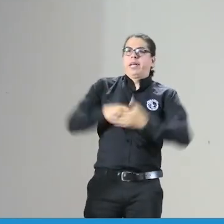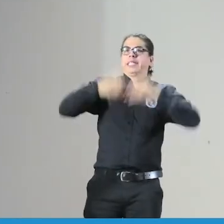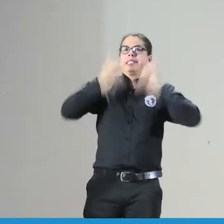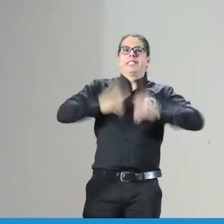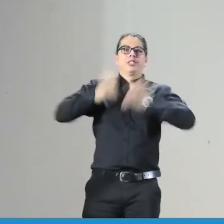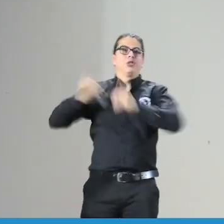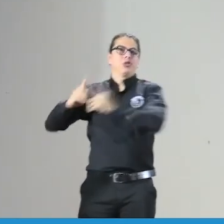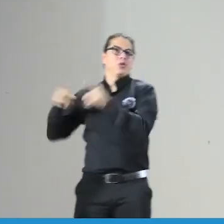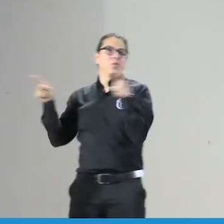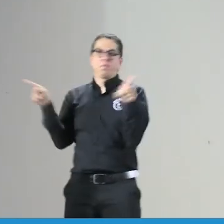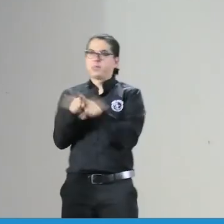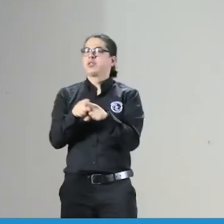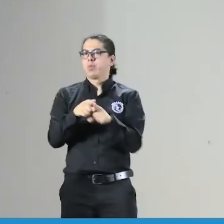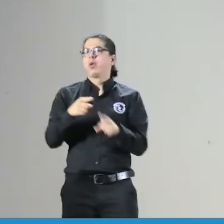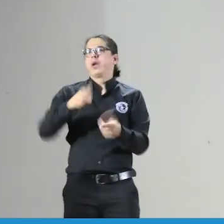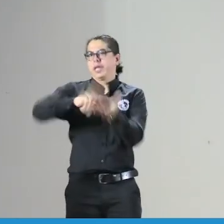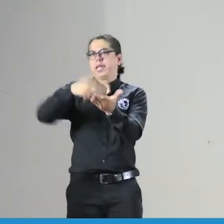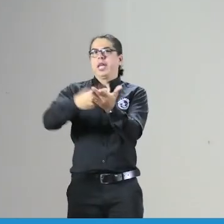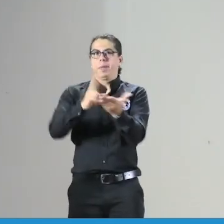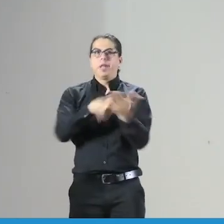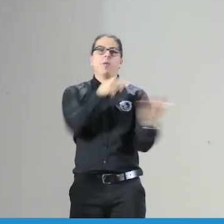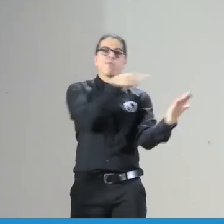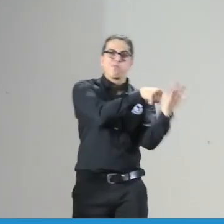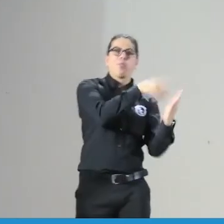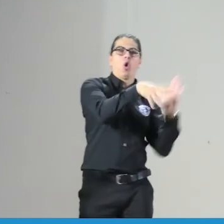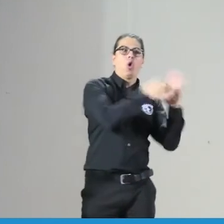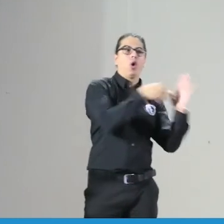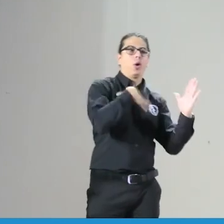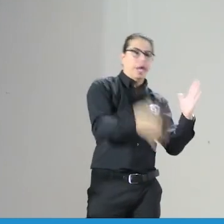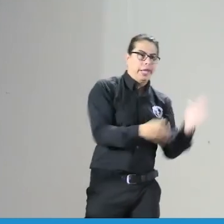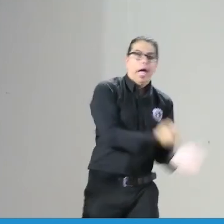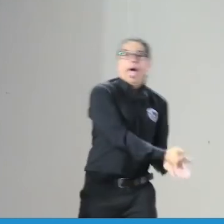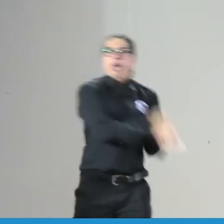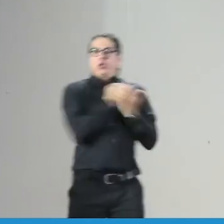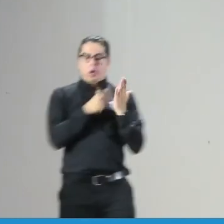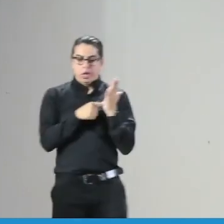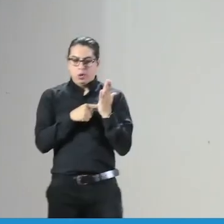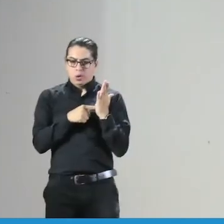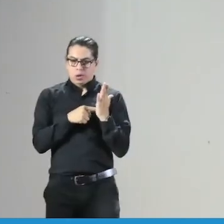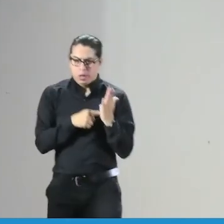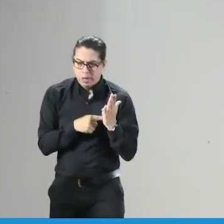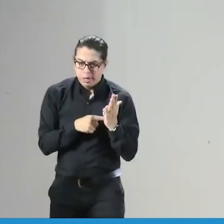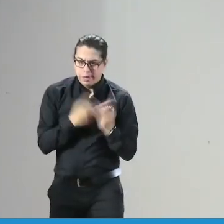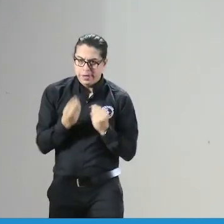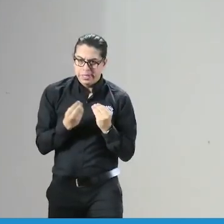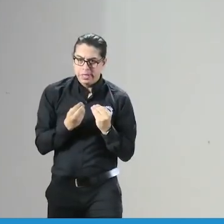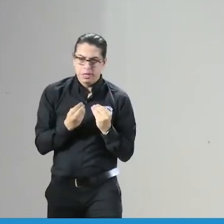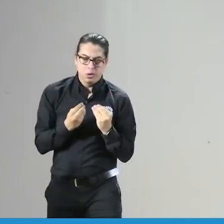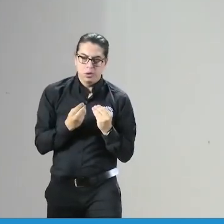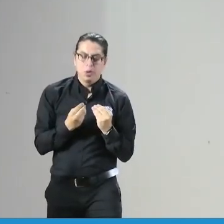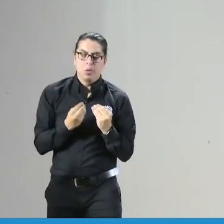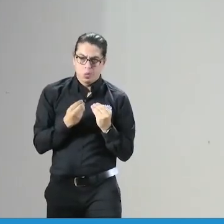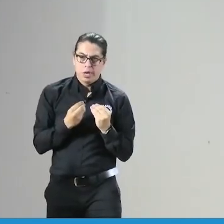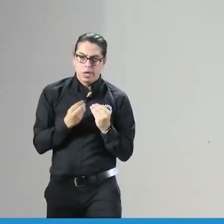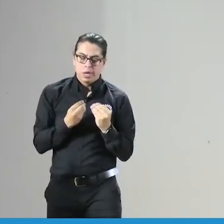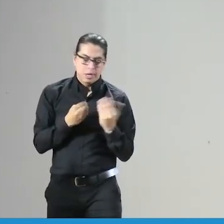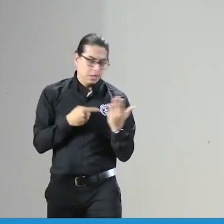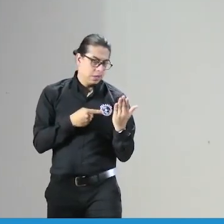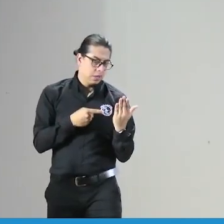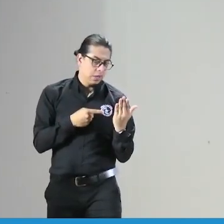un tiene un código de autonómico que le ayuda a tomar las decisiones así vamos a tener ese código de ética que a los intérpretes